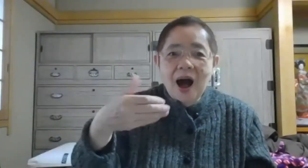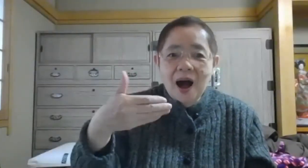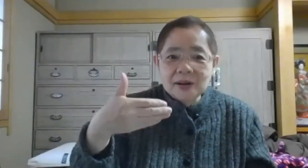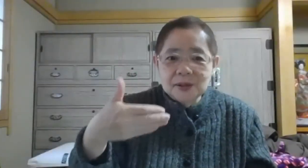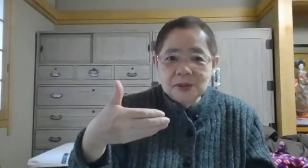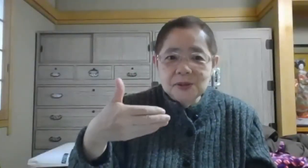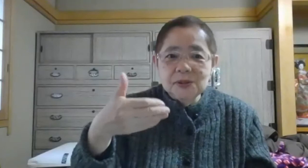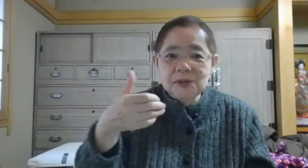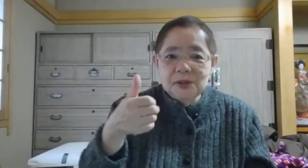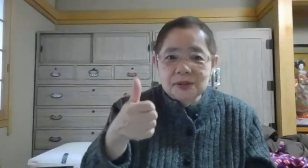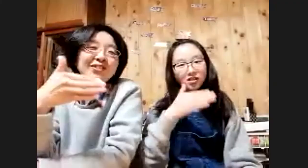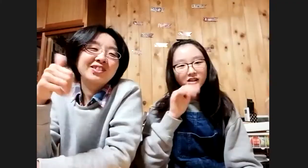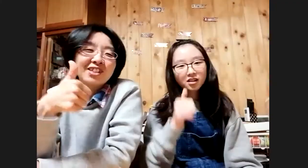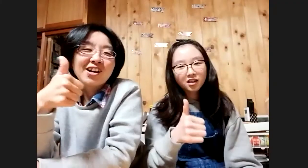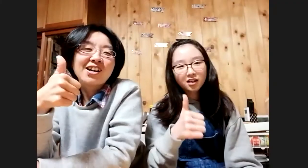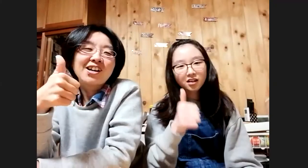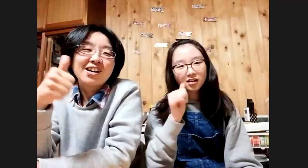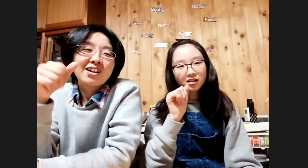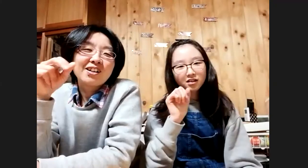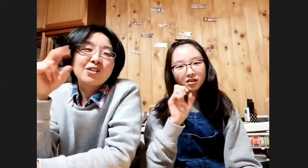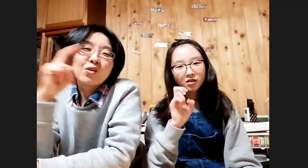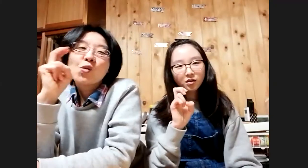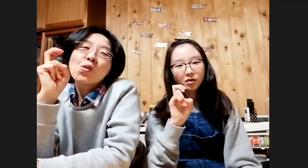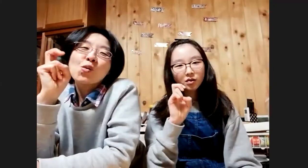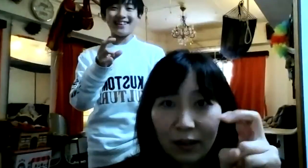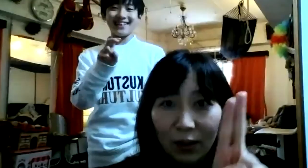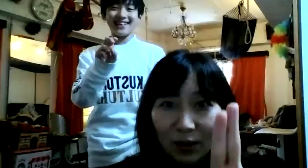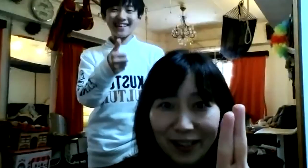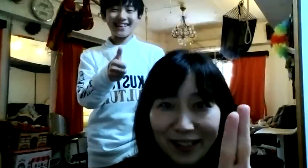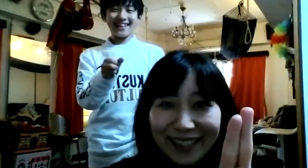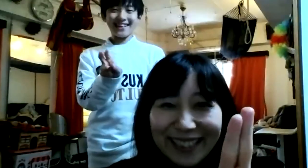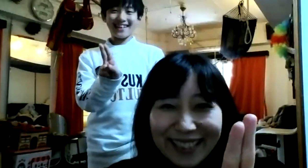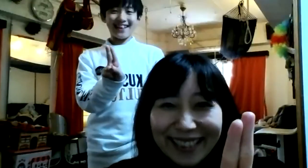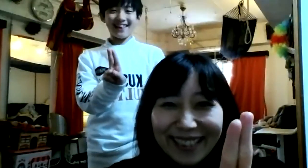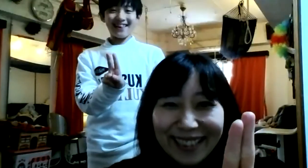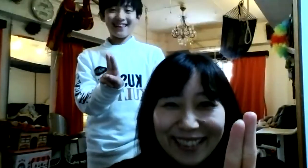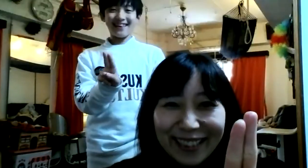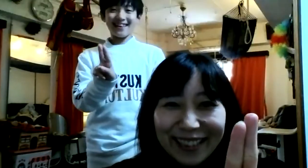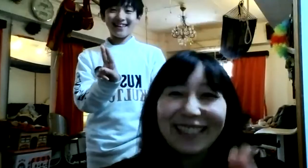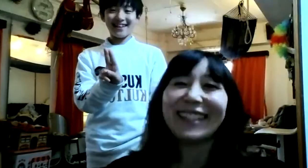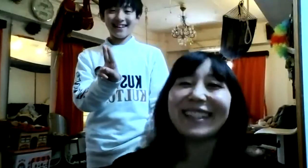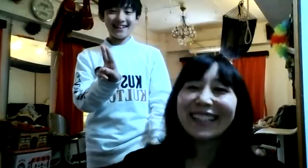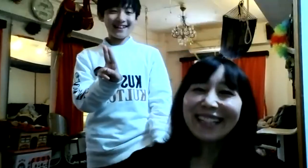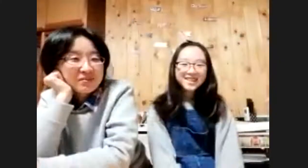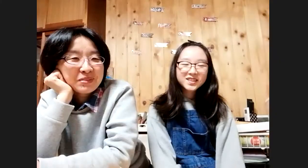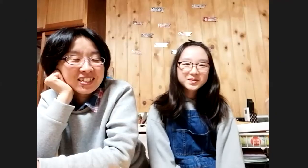く、た、ろ、うはいできた?